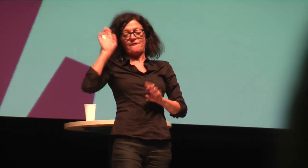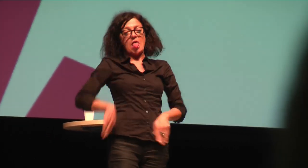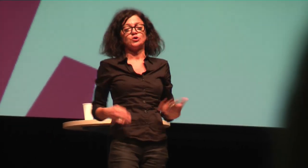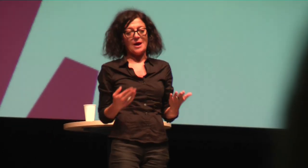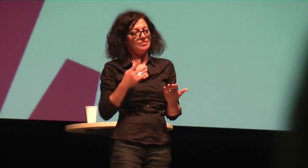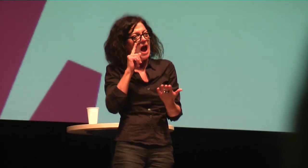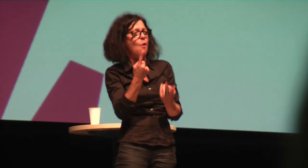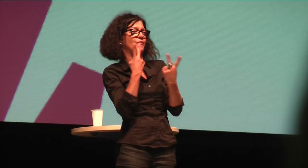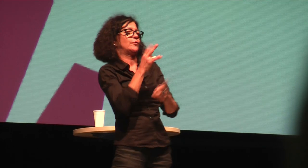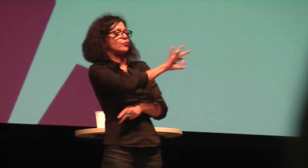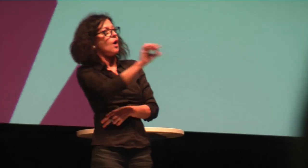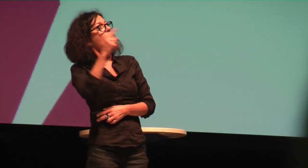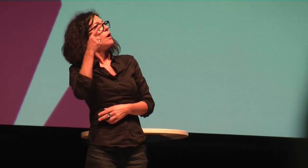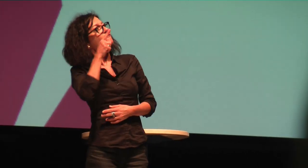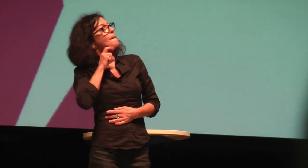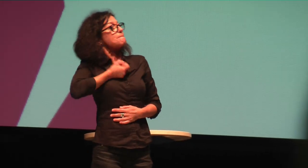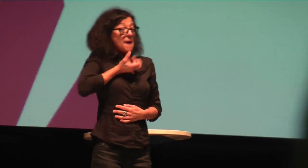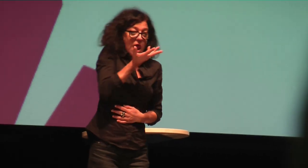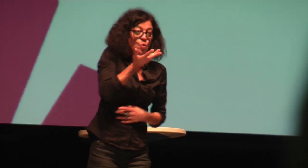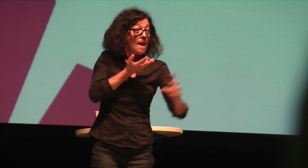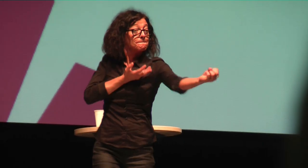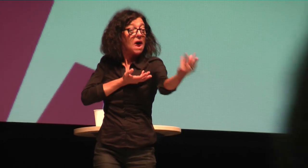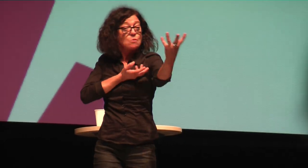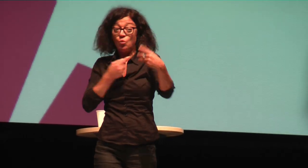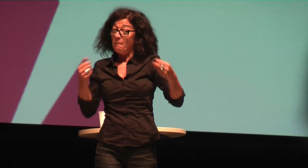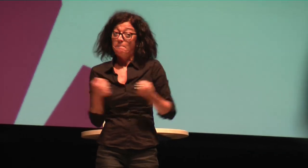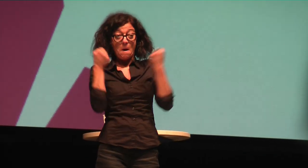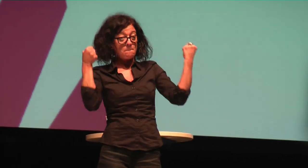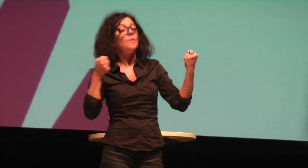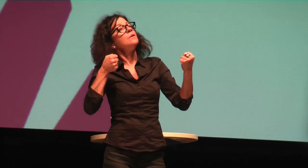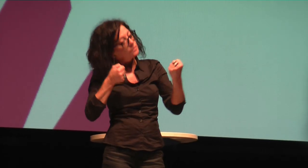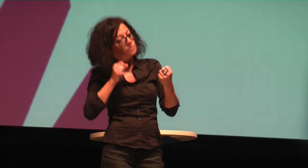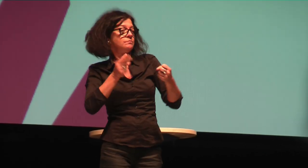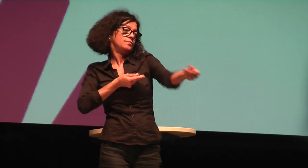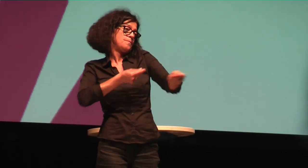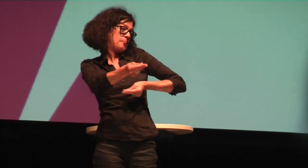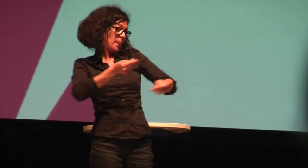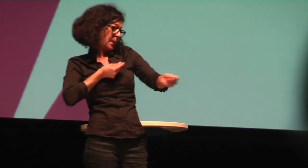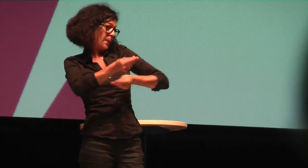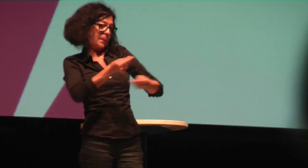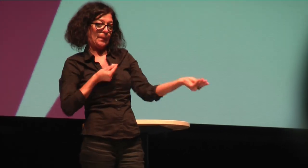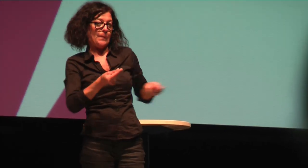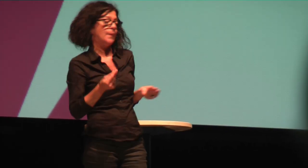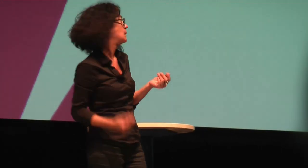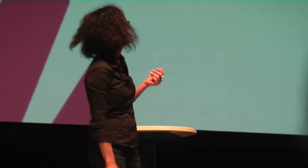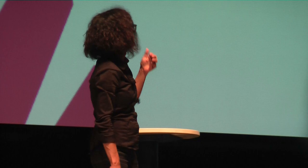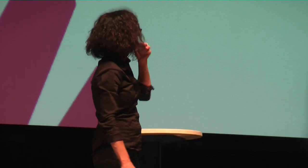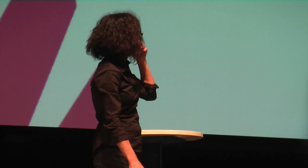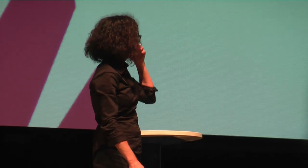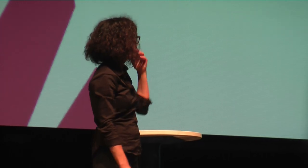entstanden einfach. Und ich habe meine Meinung, die kann erstmal nicht falsch sein. Und wenn jemand anderer Meinung